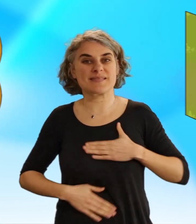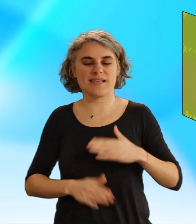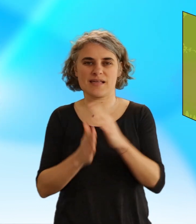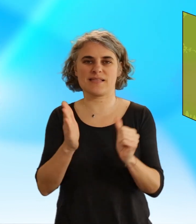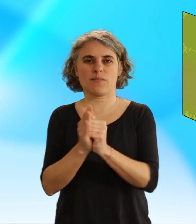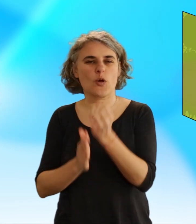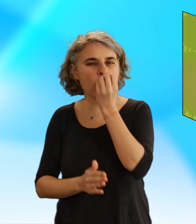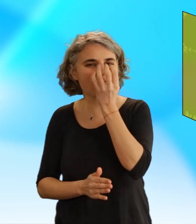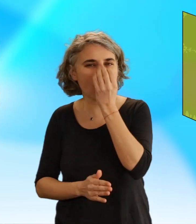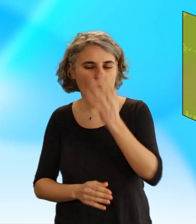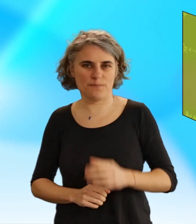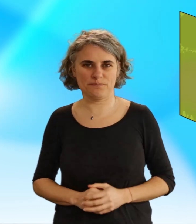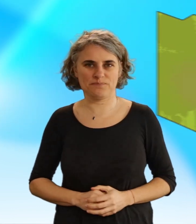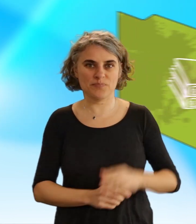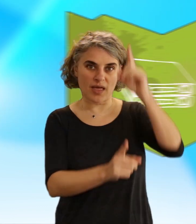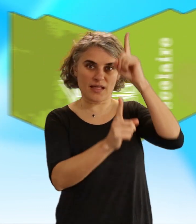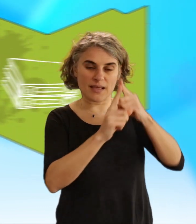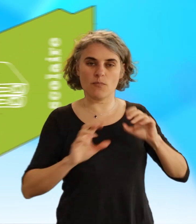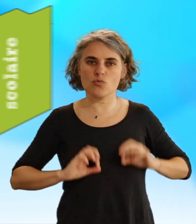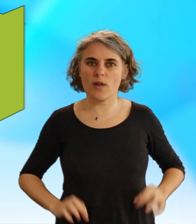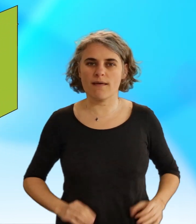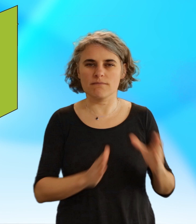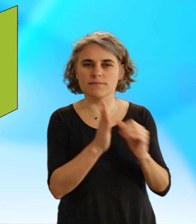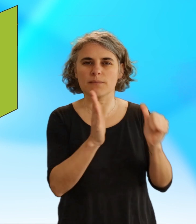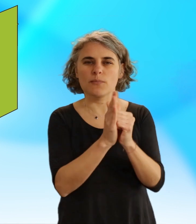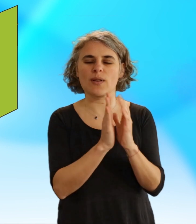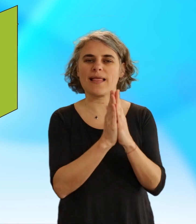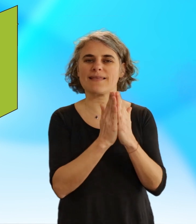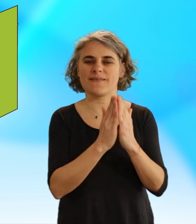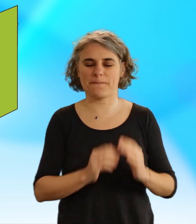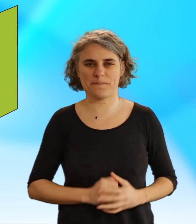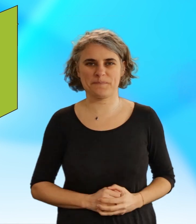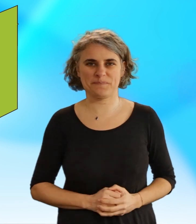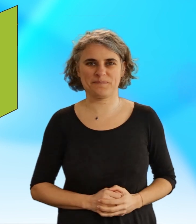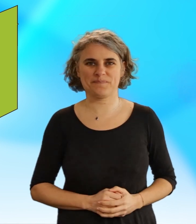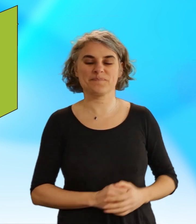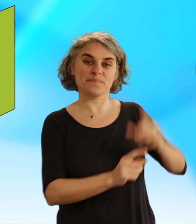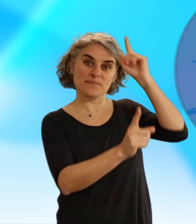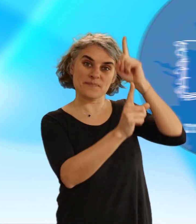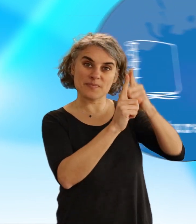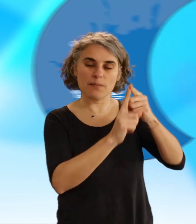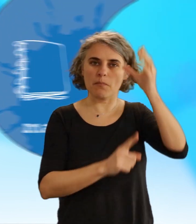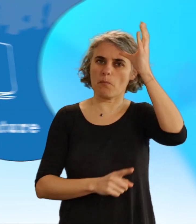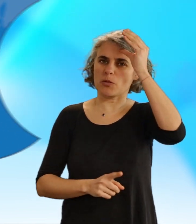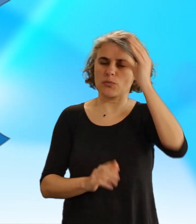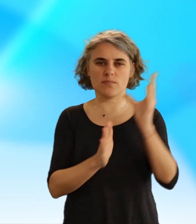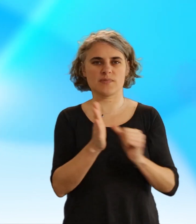représenté par une fleur. Scolaire est représenté par un livre à demi ouvert. Et enfin, mature